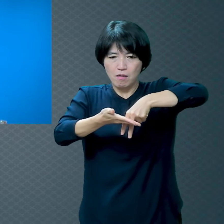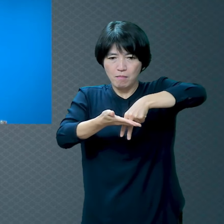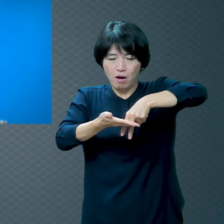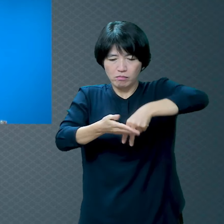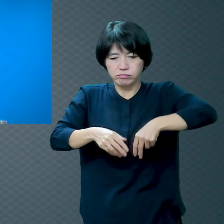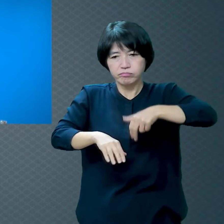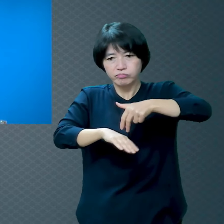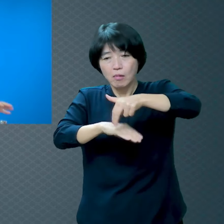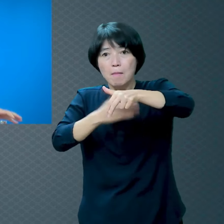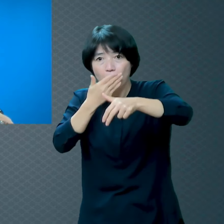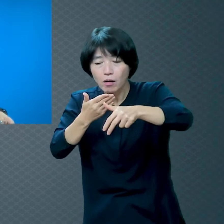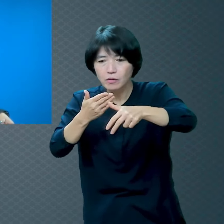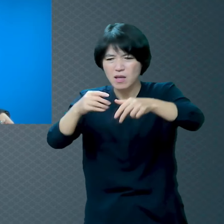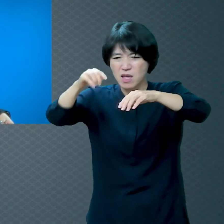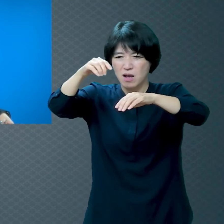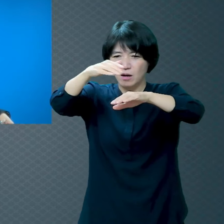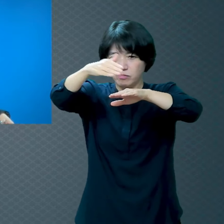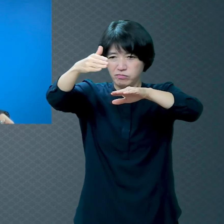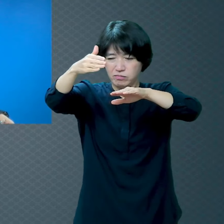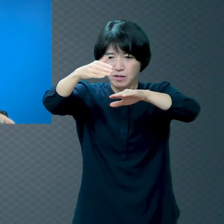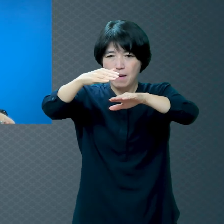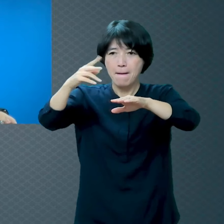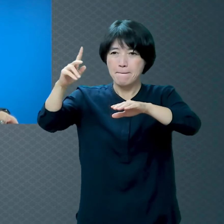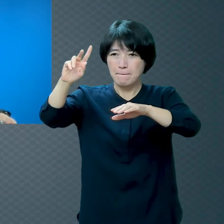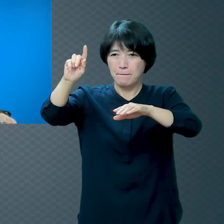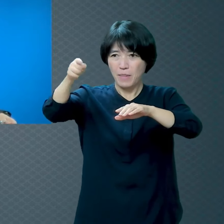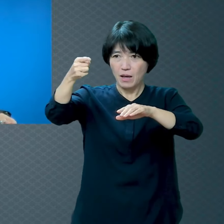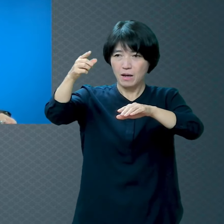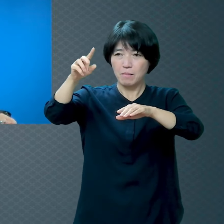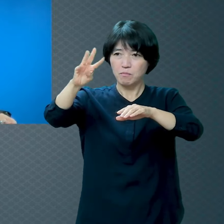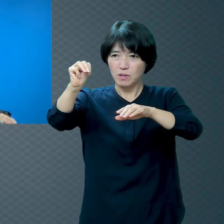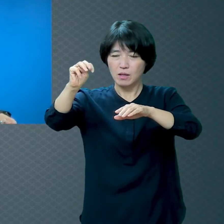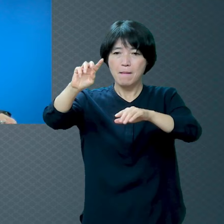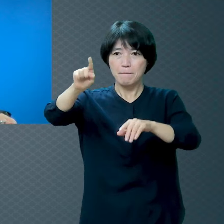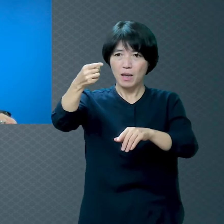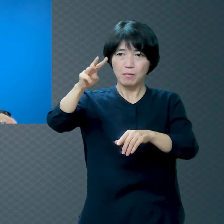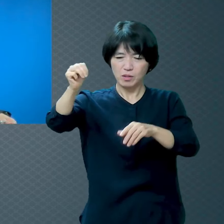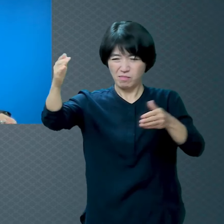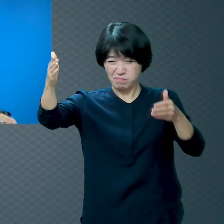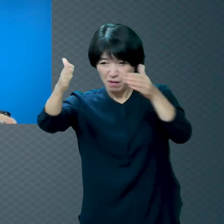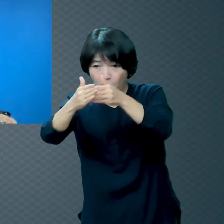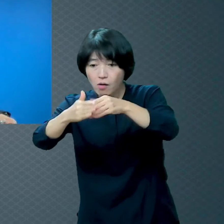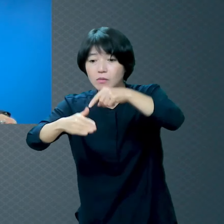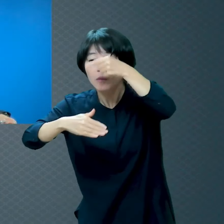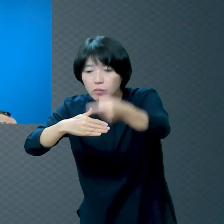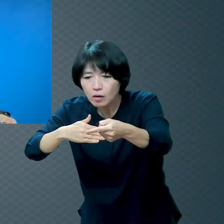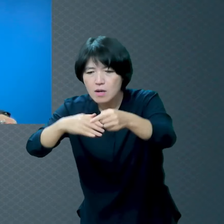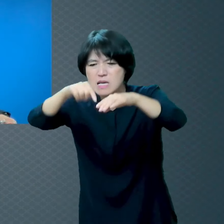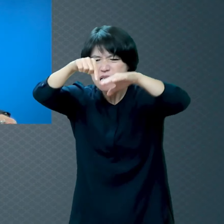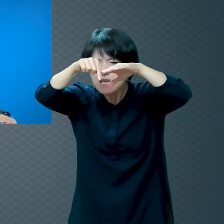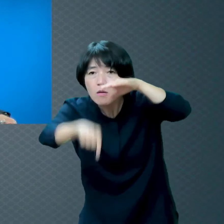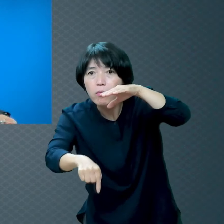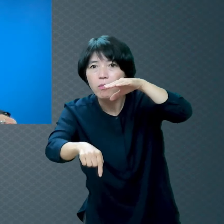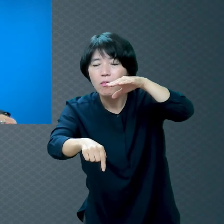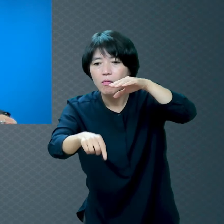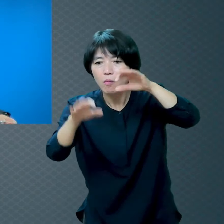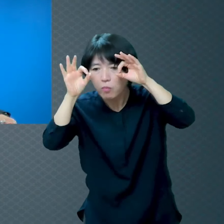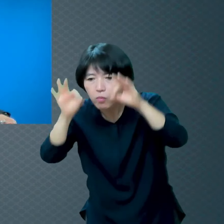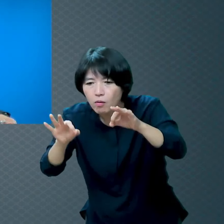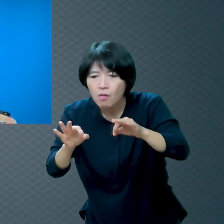들여다보는 순간 등골에서 찌릿찌릿합니다 얼마나 무서운지